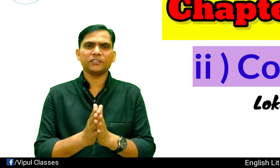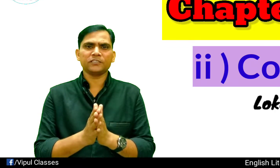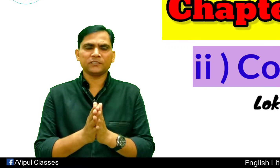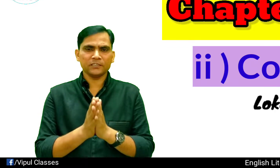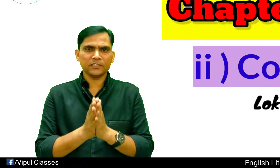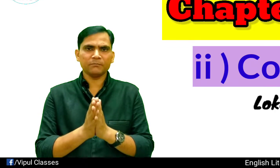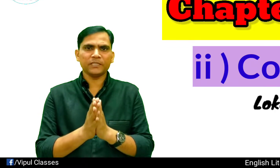कितने